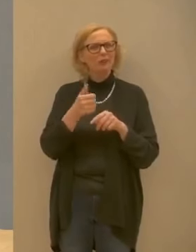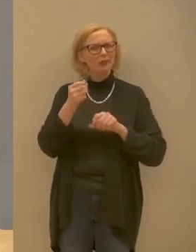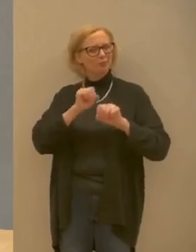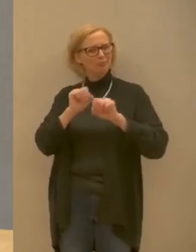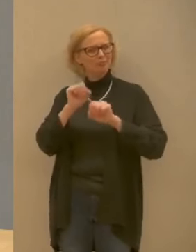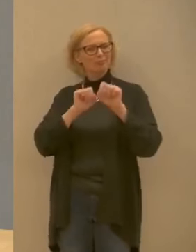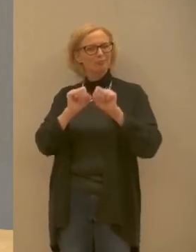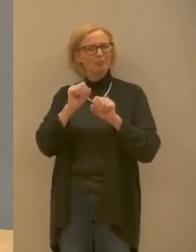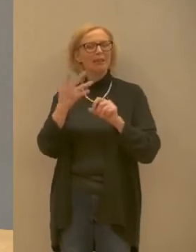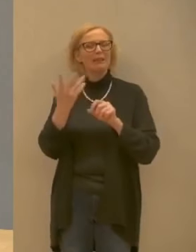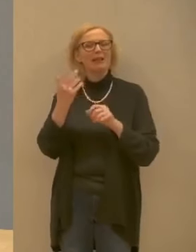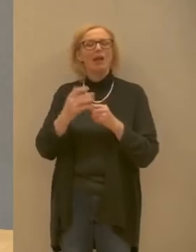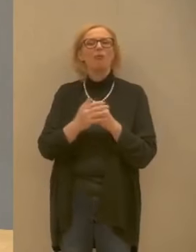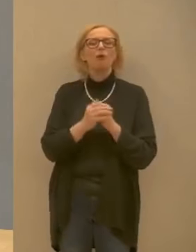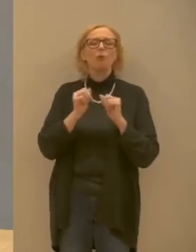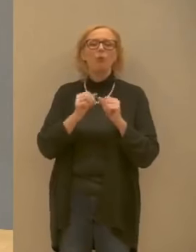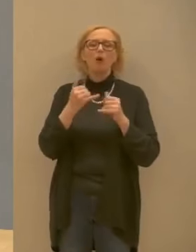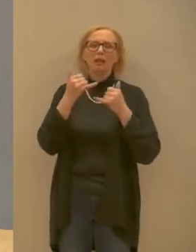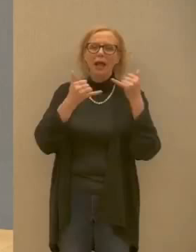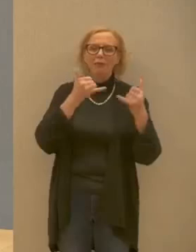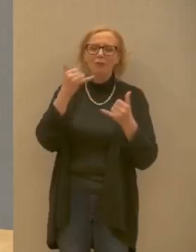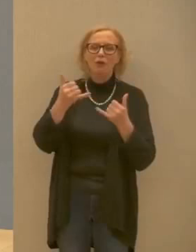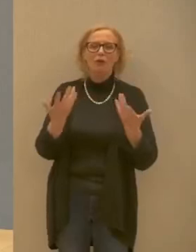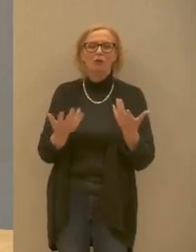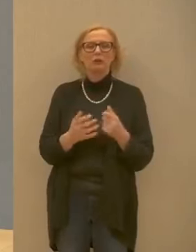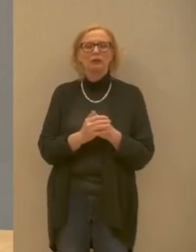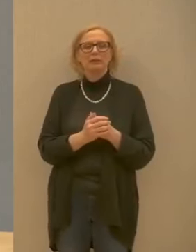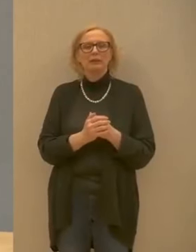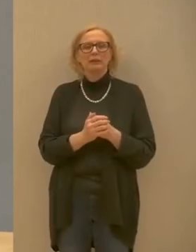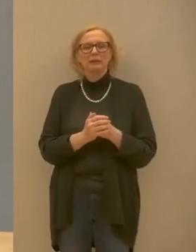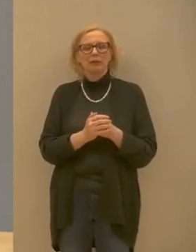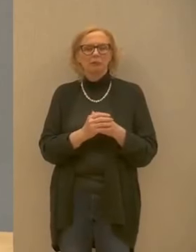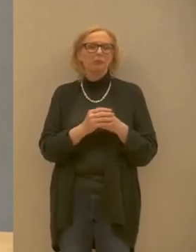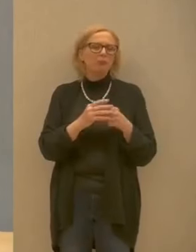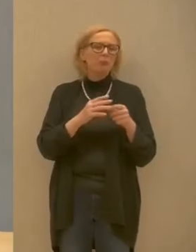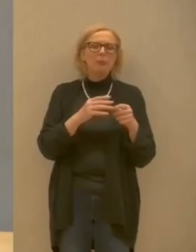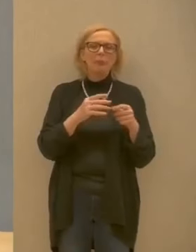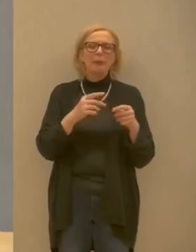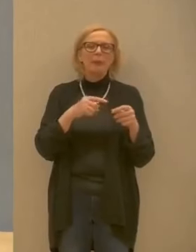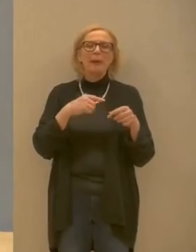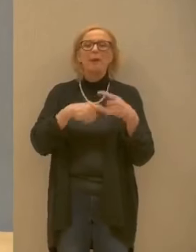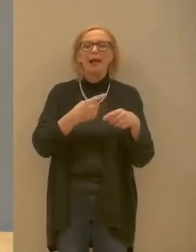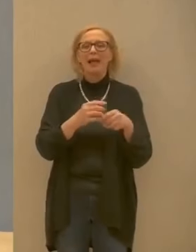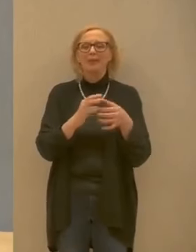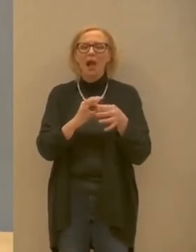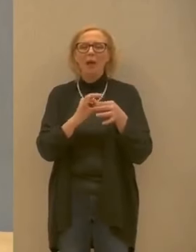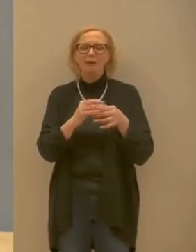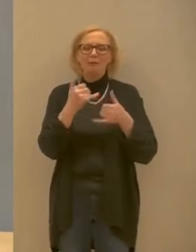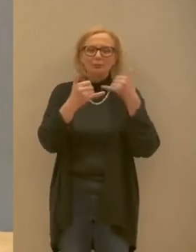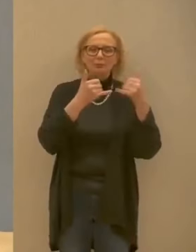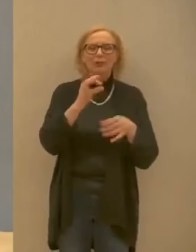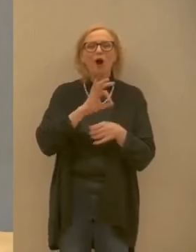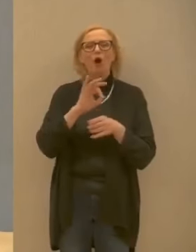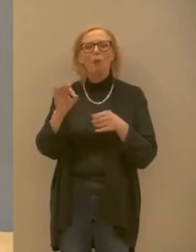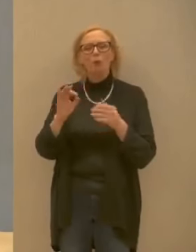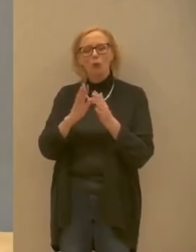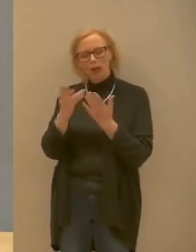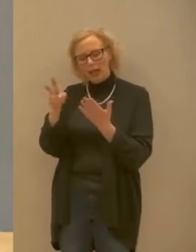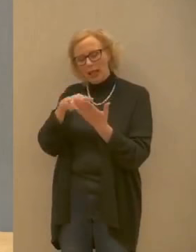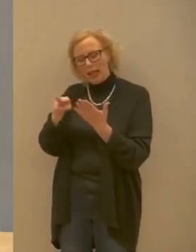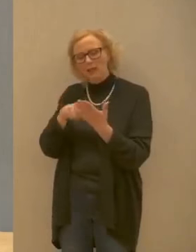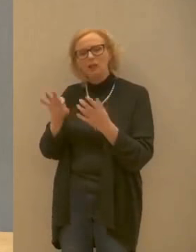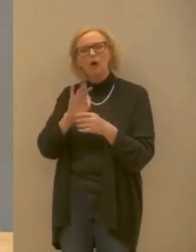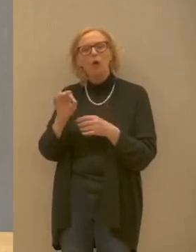di contattarsi anche telefonicamente con parenti amici a darsi alla lettura all'ascolto della buona